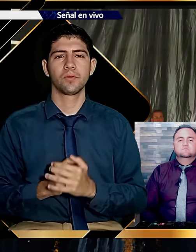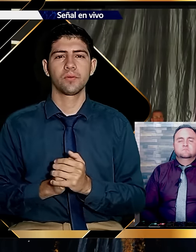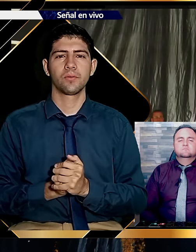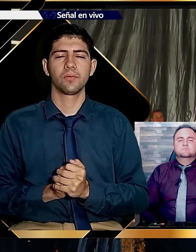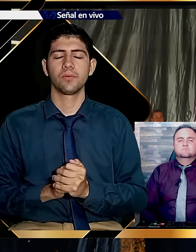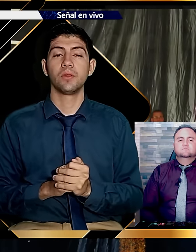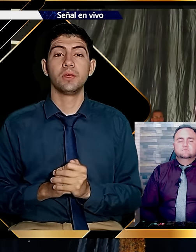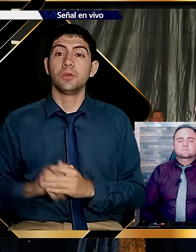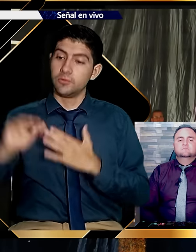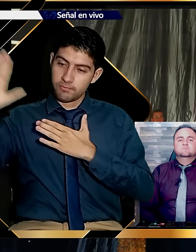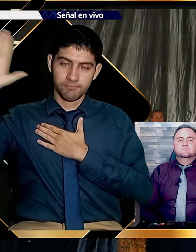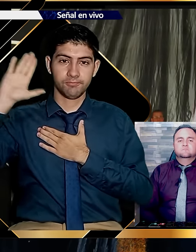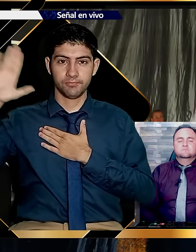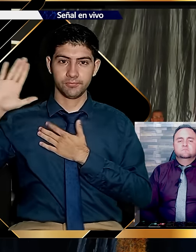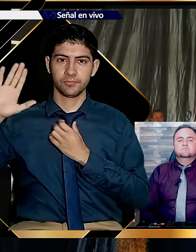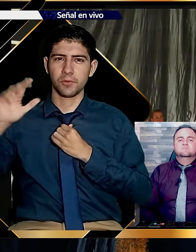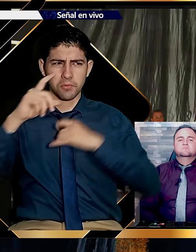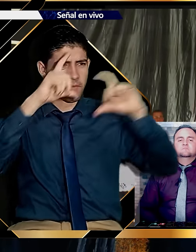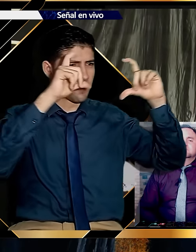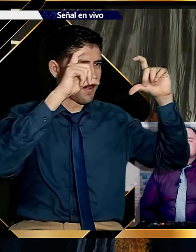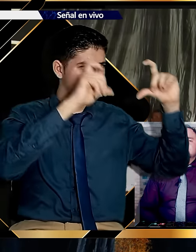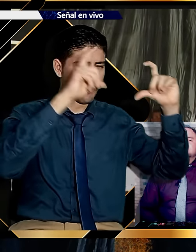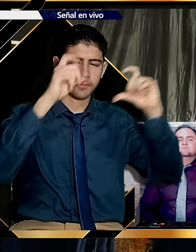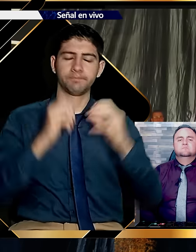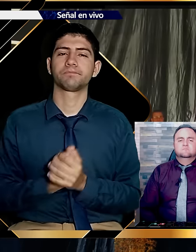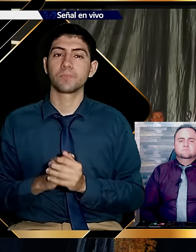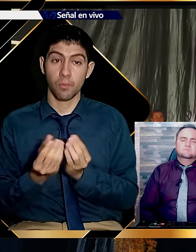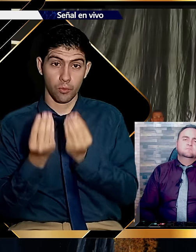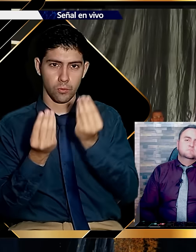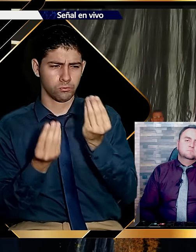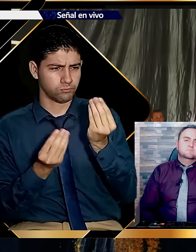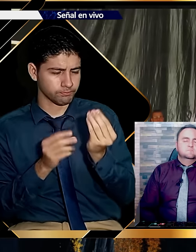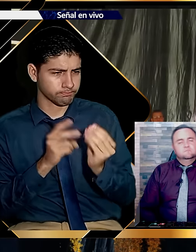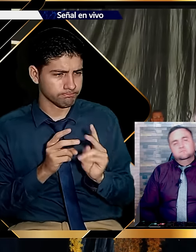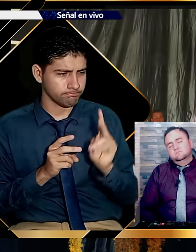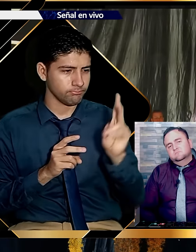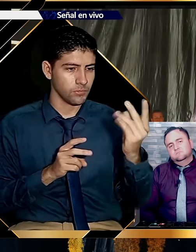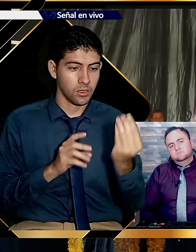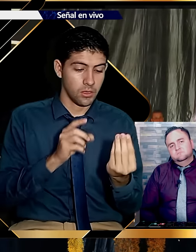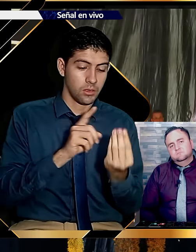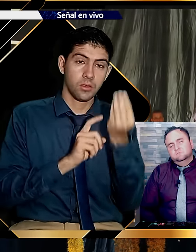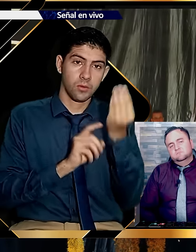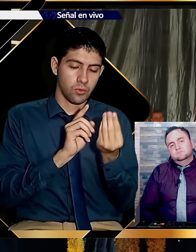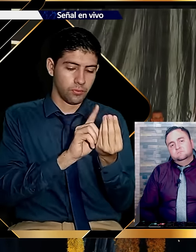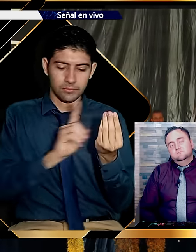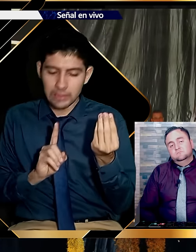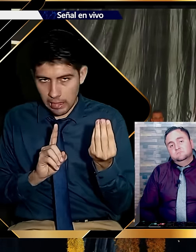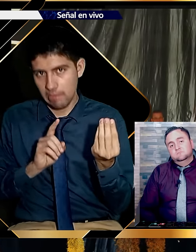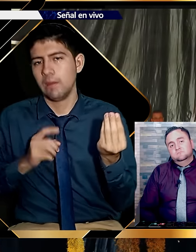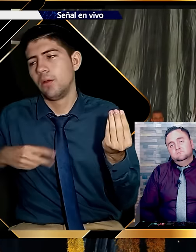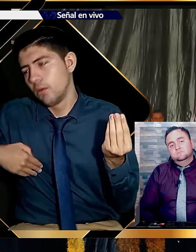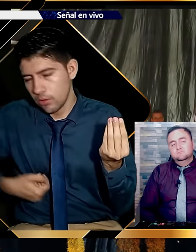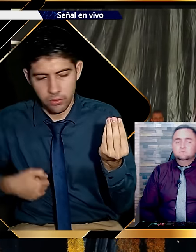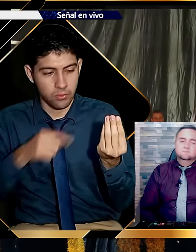Y empezamos el camino hacia el Nevado del Cocuy. Yo tenía un compromiso. Íbamos un buen grupo y empezaron a quedarse en